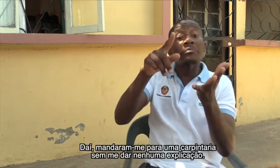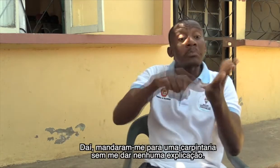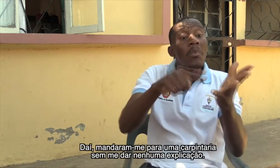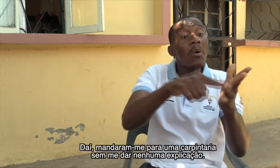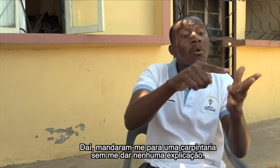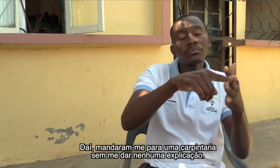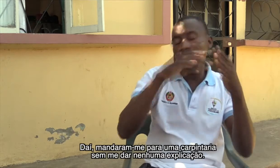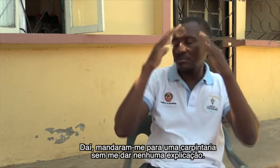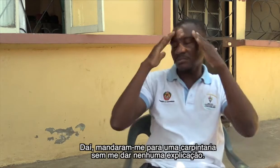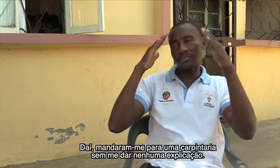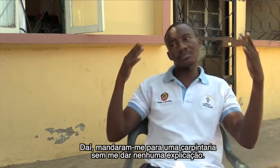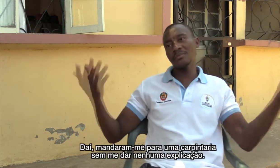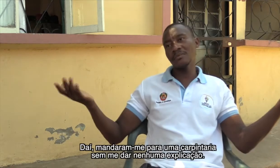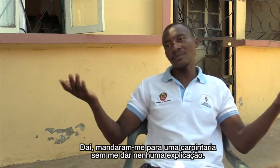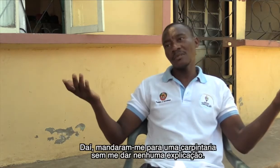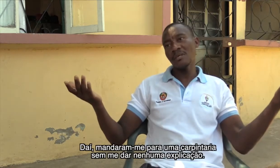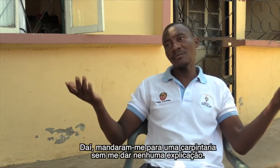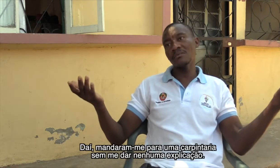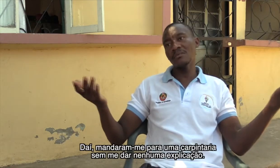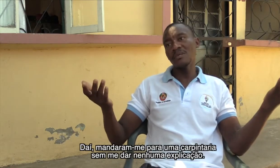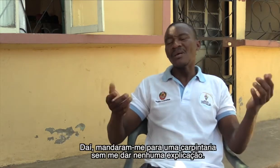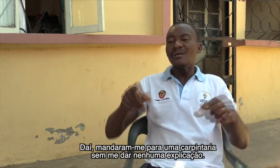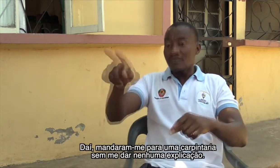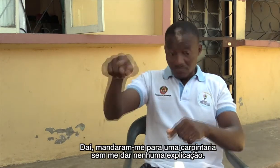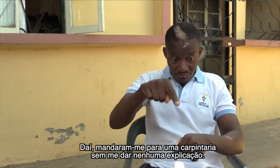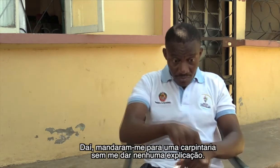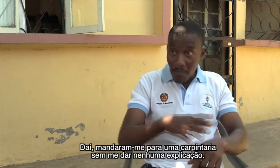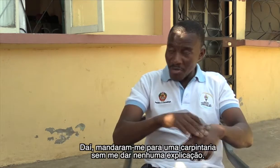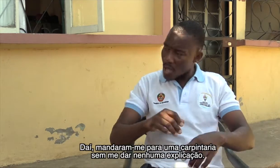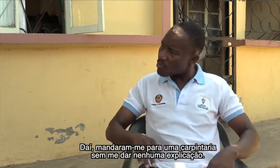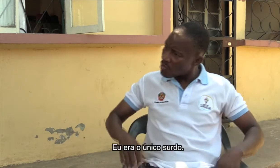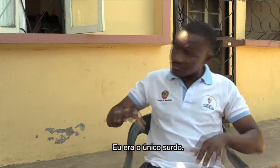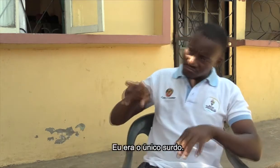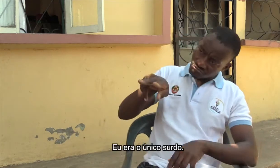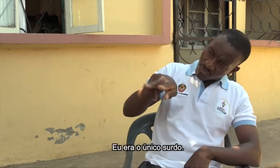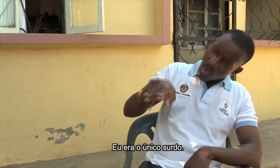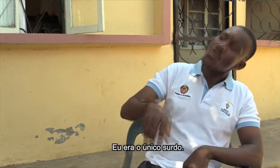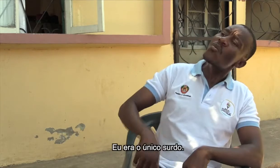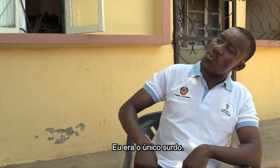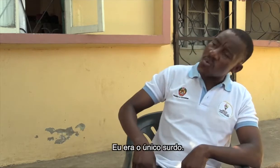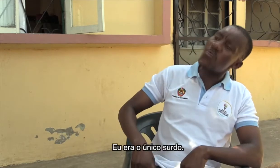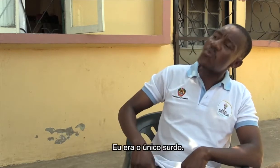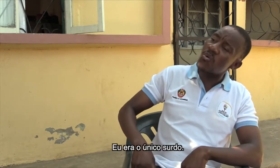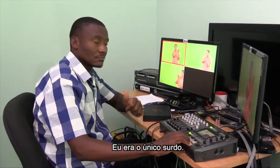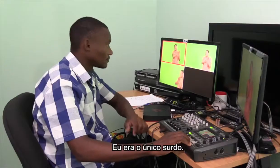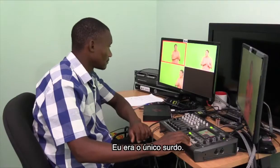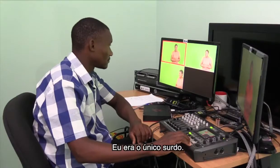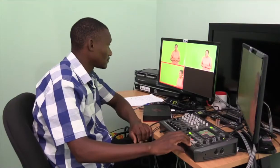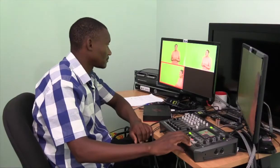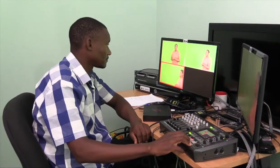carpintaria, sem me darem nenhuma explicação. Eu era o único surdo.